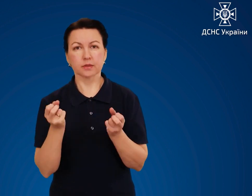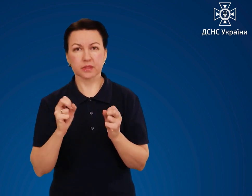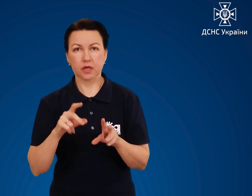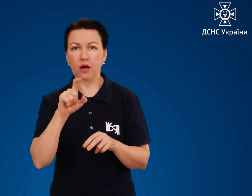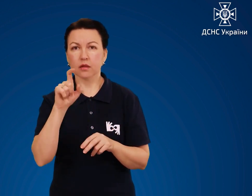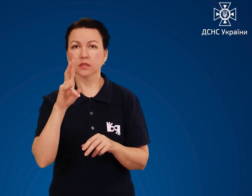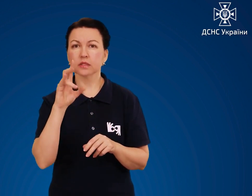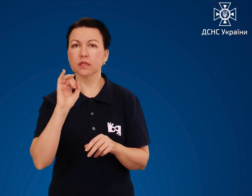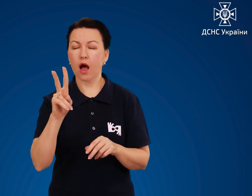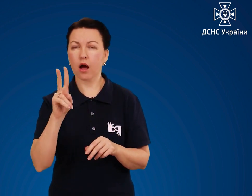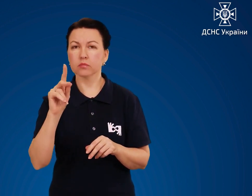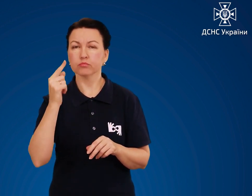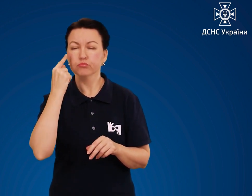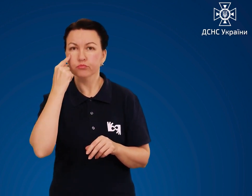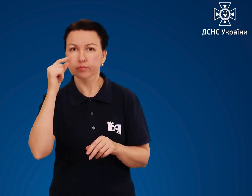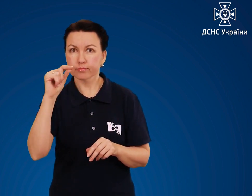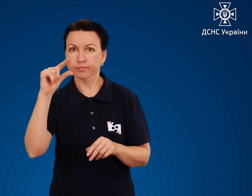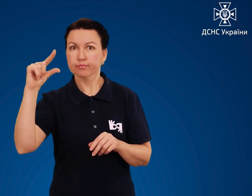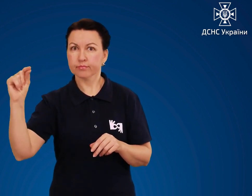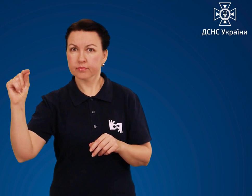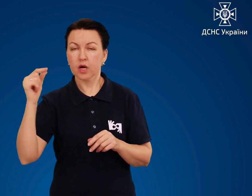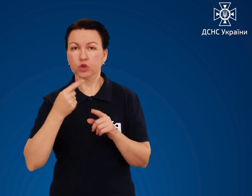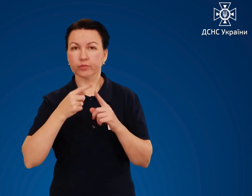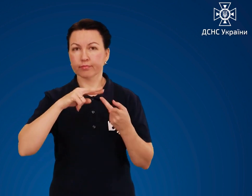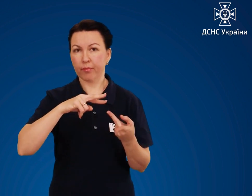віджит ОКО для переходу на цей режим.